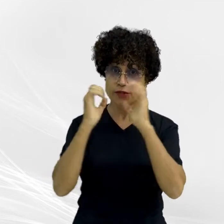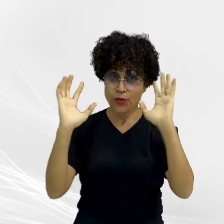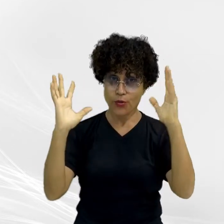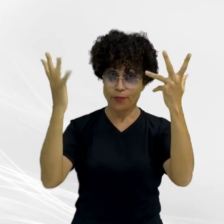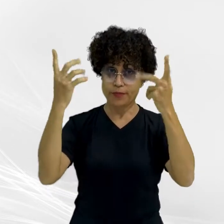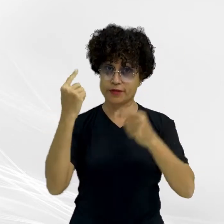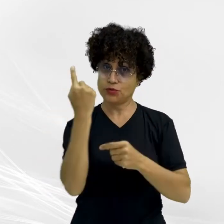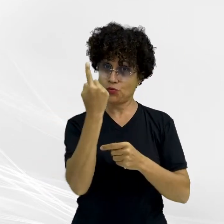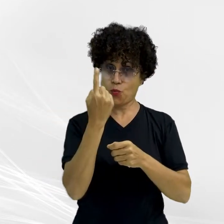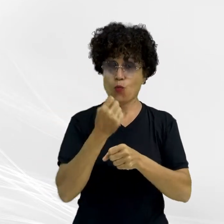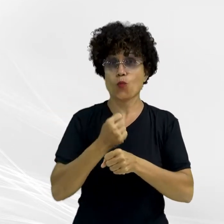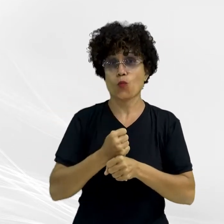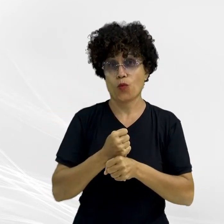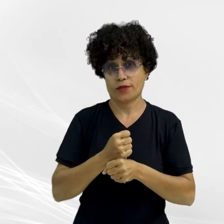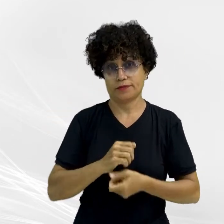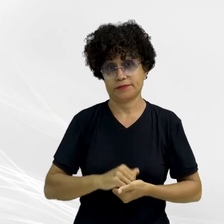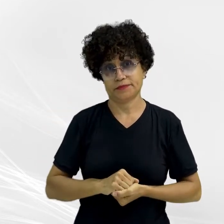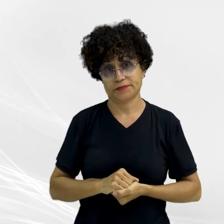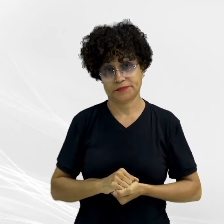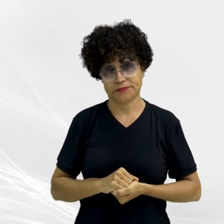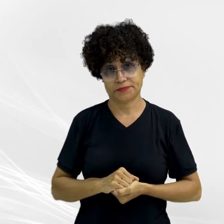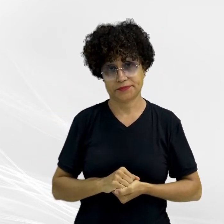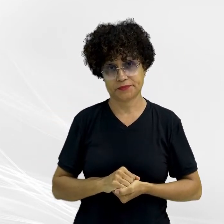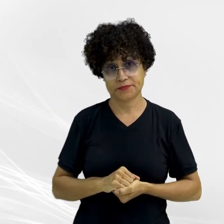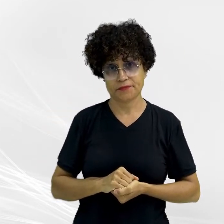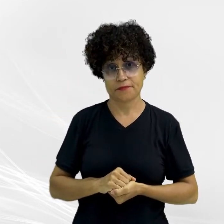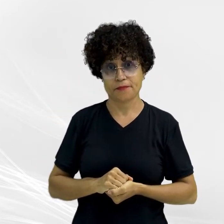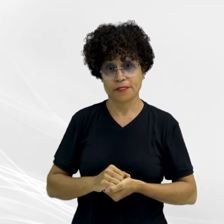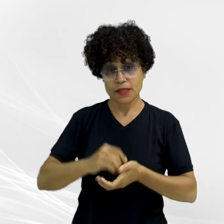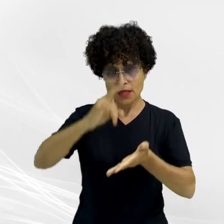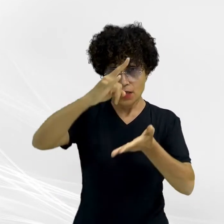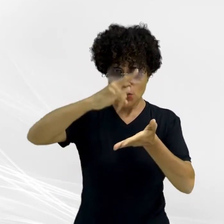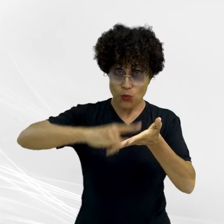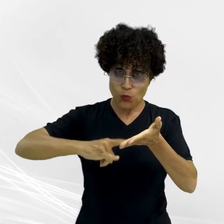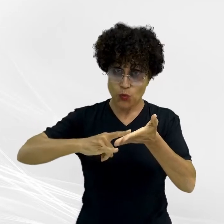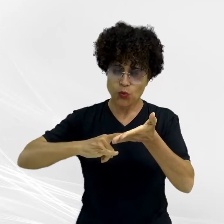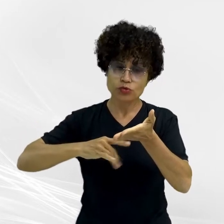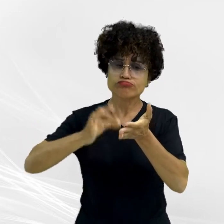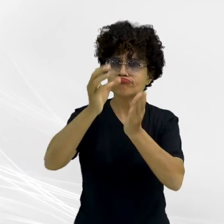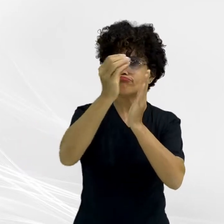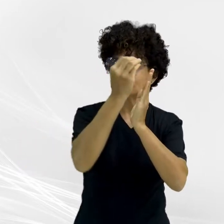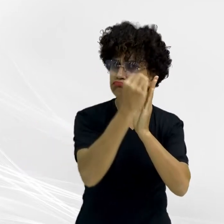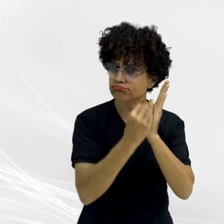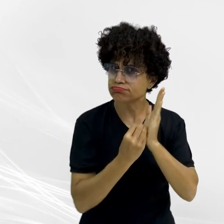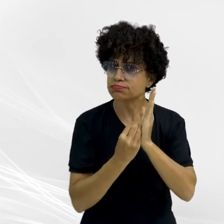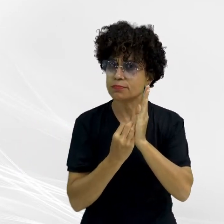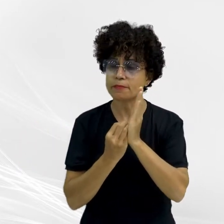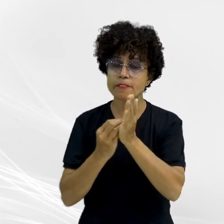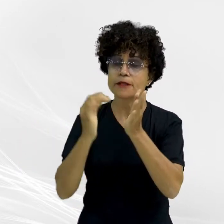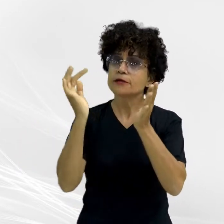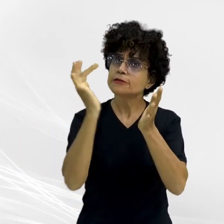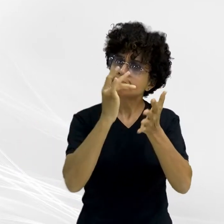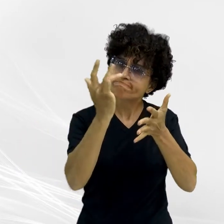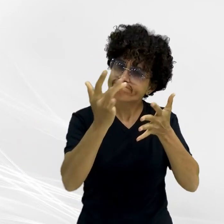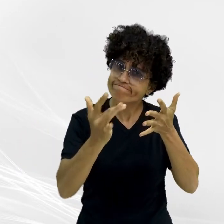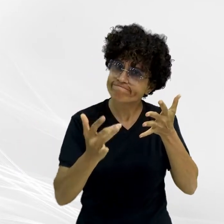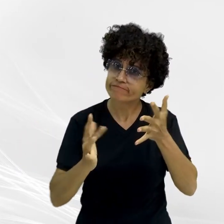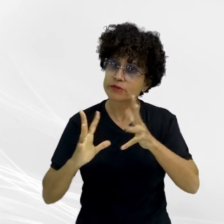comemoração ao aniversário de um ano da unidade. O termo oficializa a atuação da rede, estabelecendo a cooperação